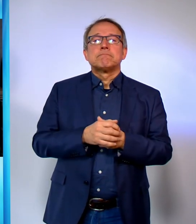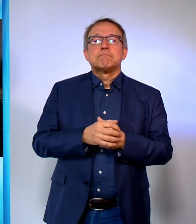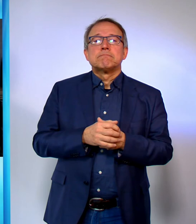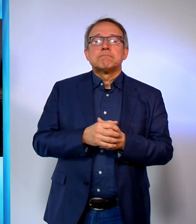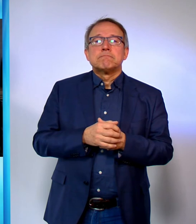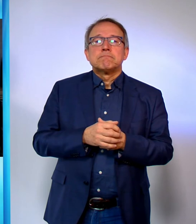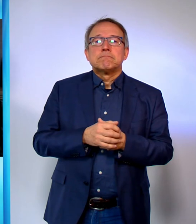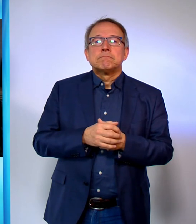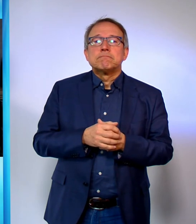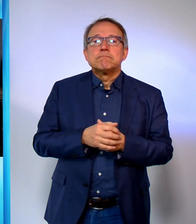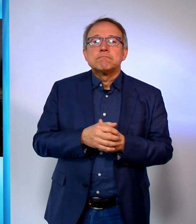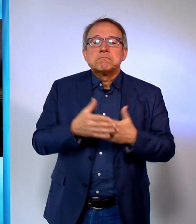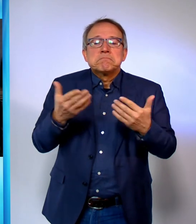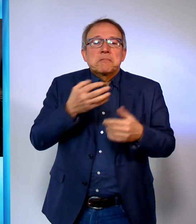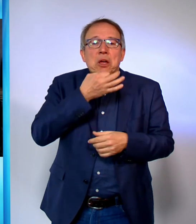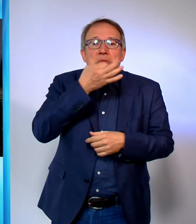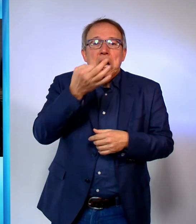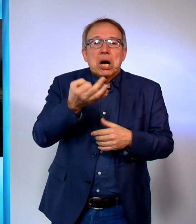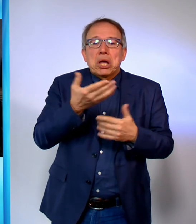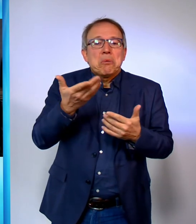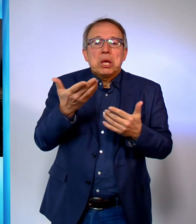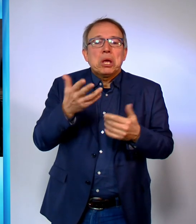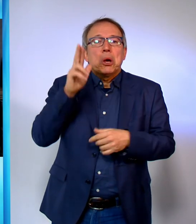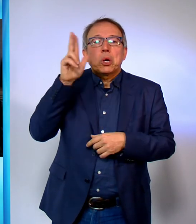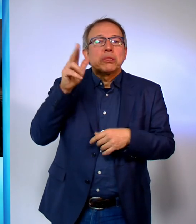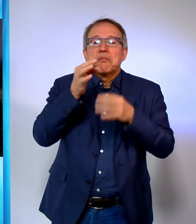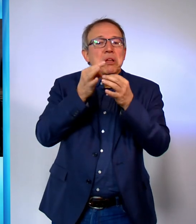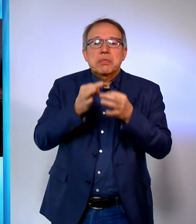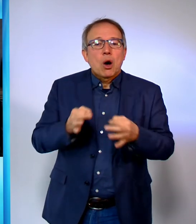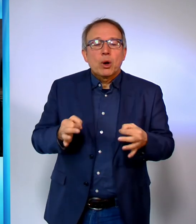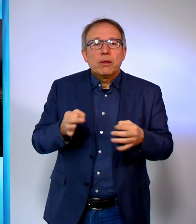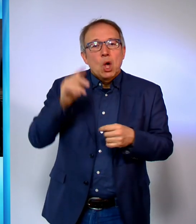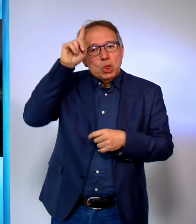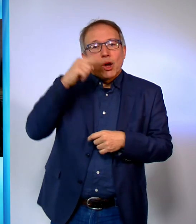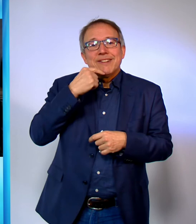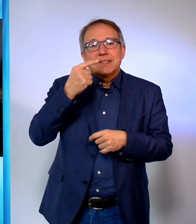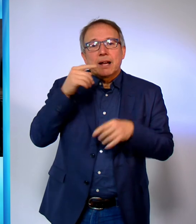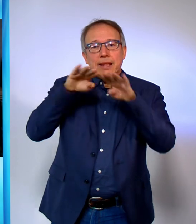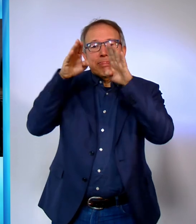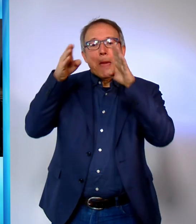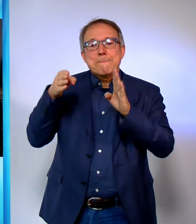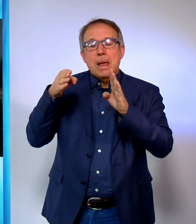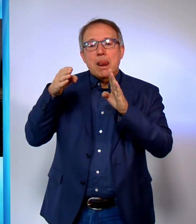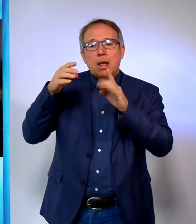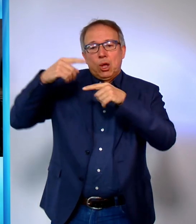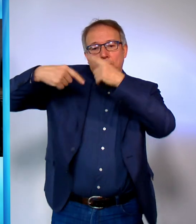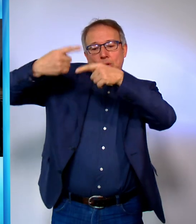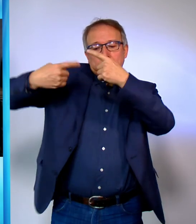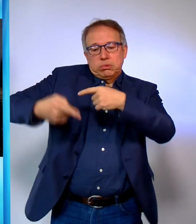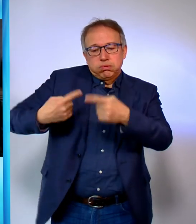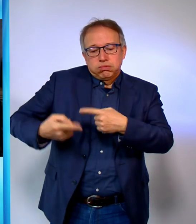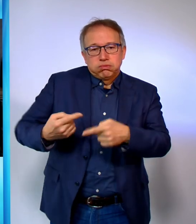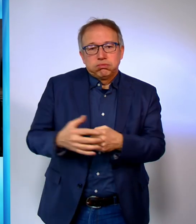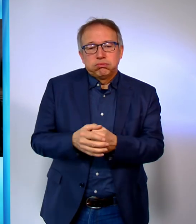Wie steht es um unser Gottvertrauen? Stürz dich oben vom Tempel herab, will der Teufel Jesus einreden.